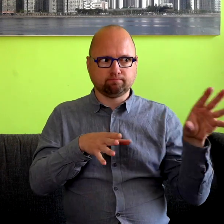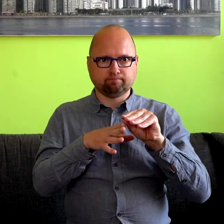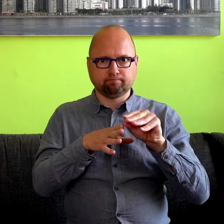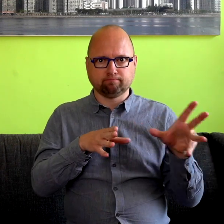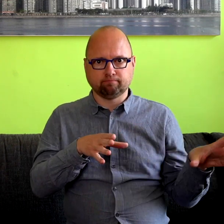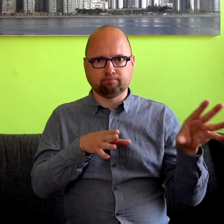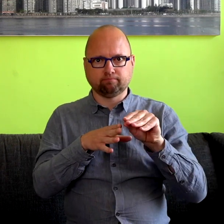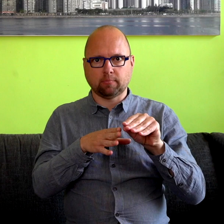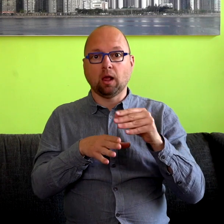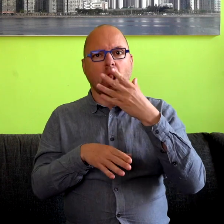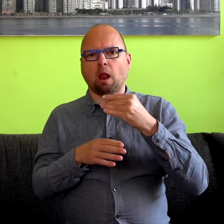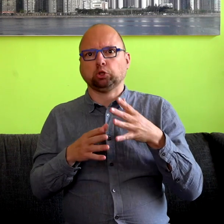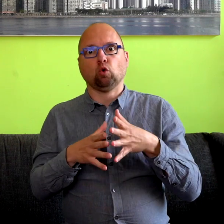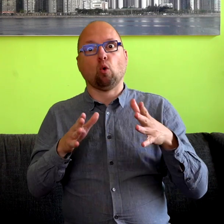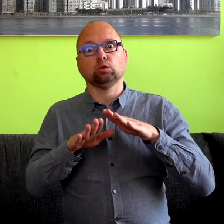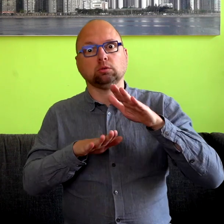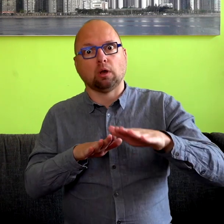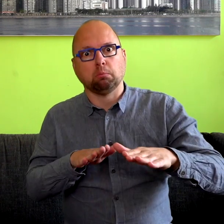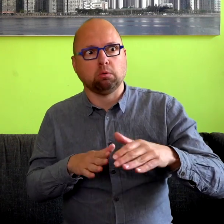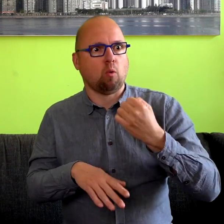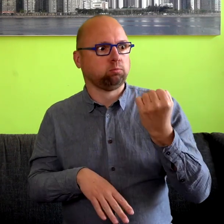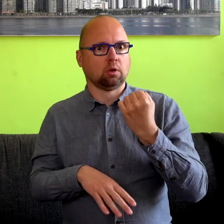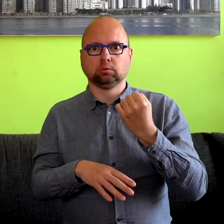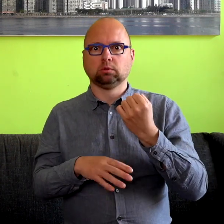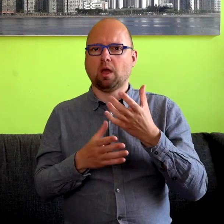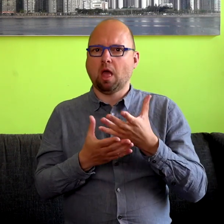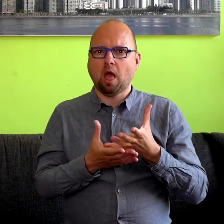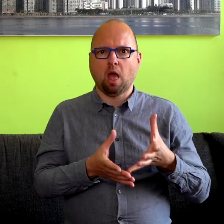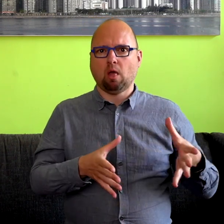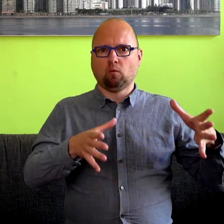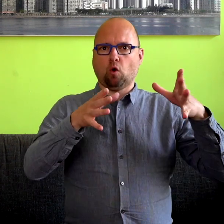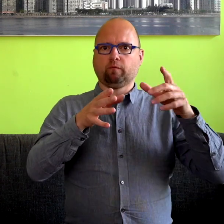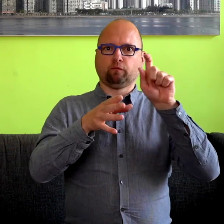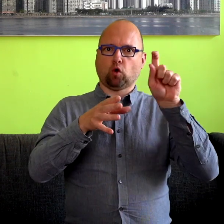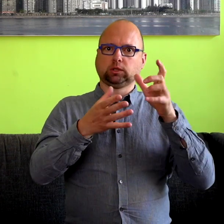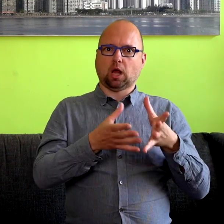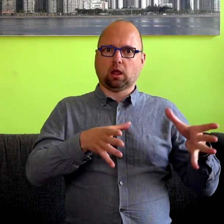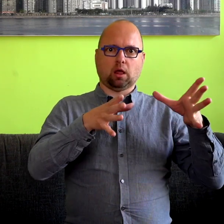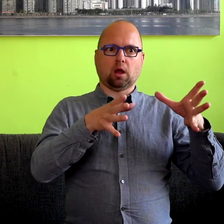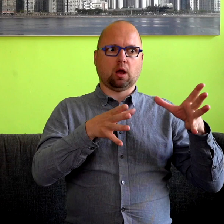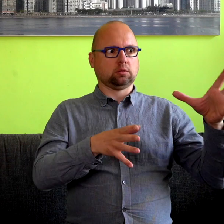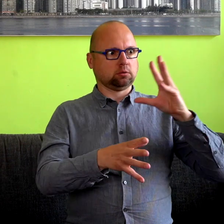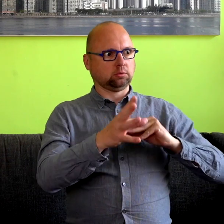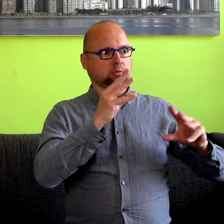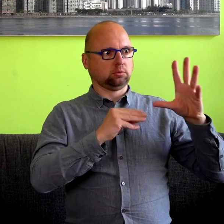dat lijkt nog steeds een grote stap misschien, want je moet toch de hele woordenschat van die gebarentaal leren om je spraak te kunnen